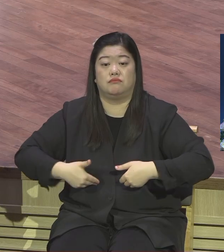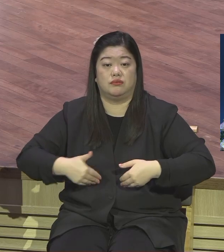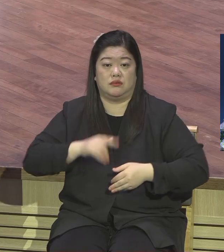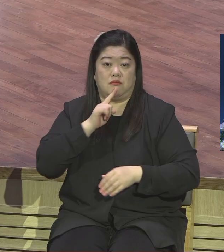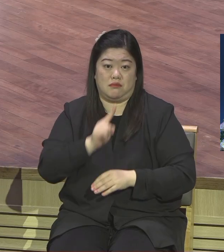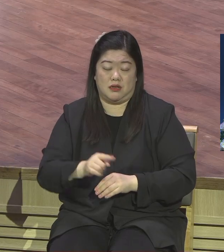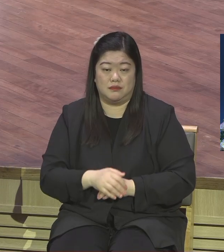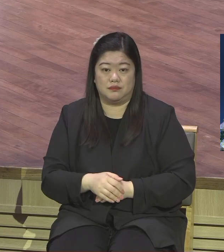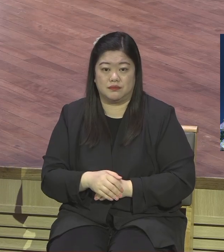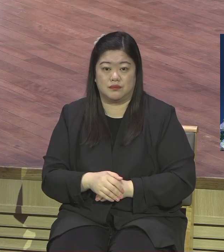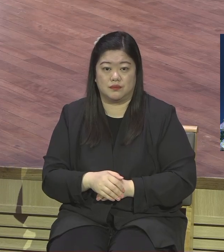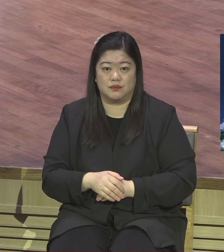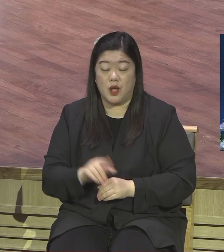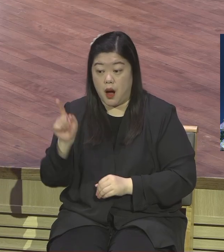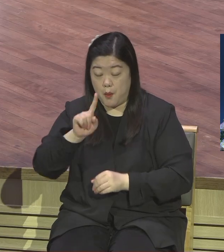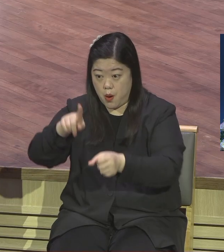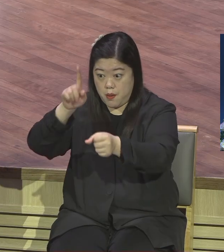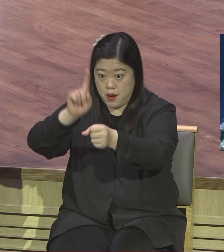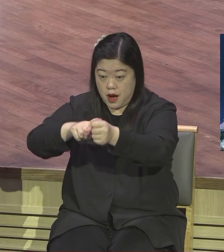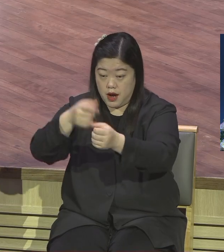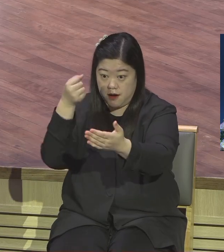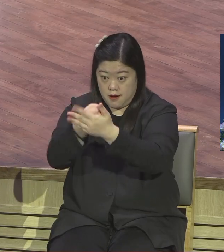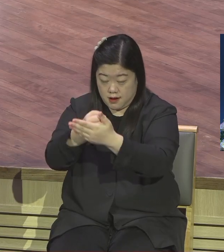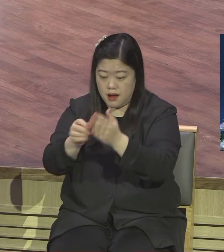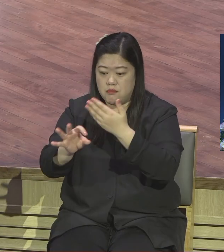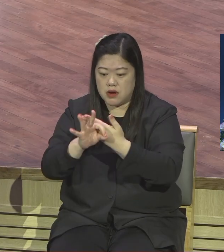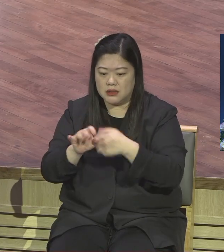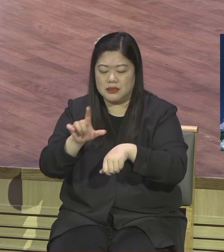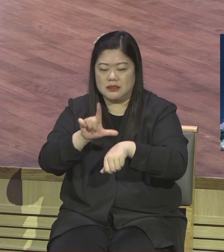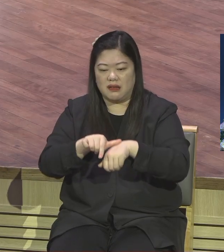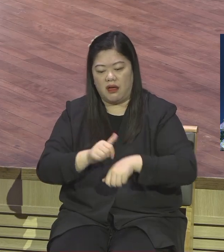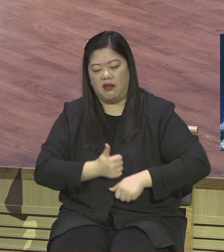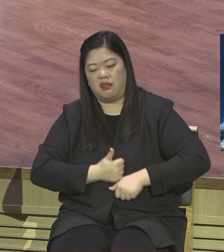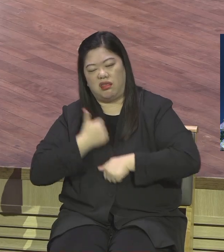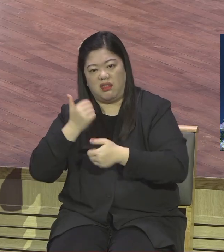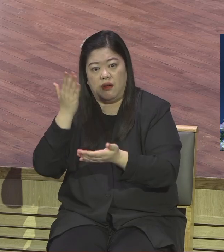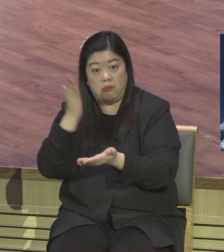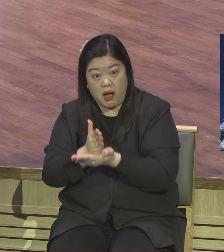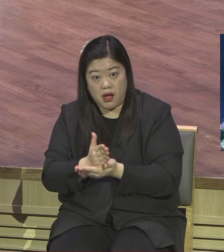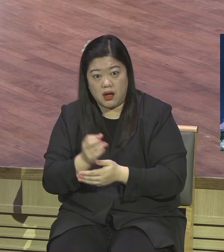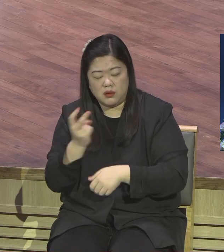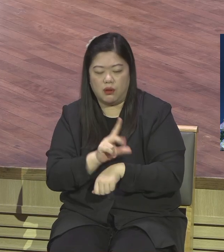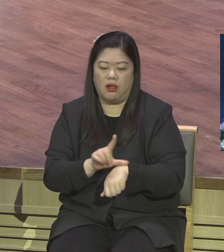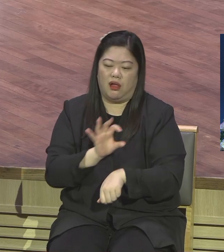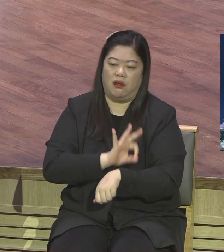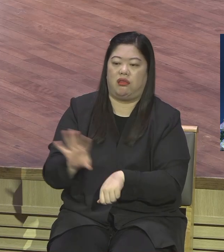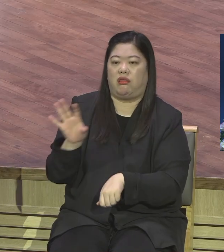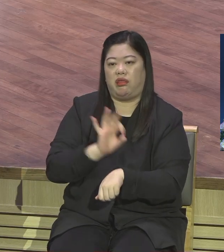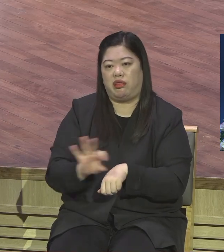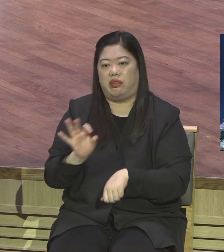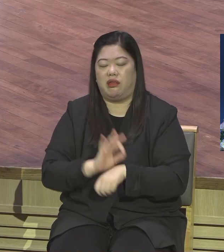않게 성실하게 그렇게 살아가는 것도 삶의 허비다 아주